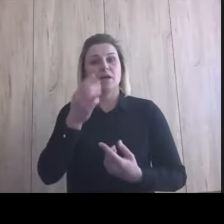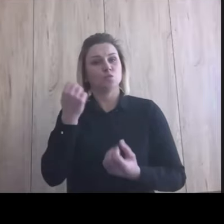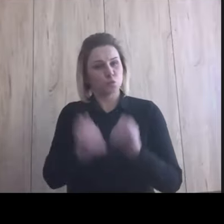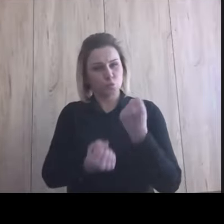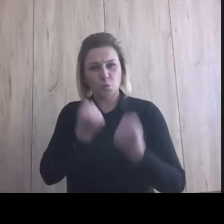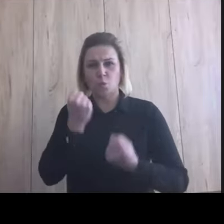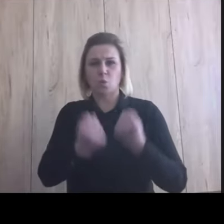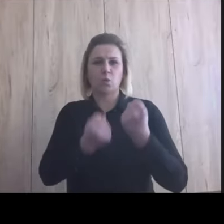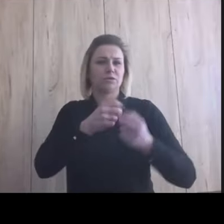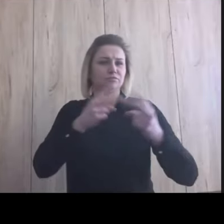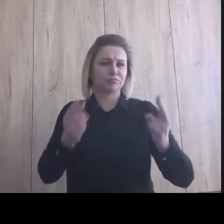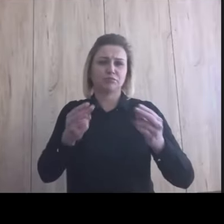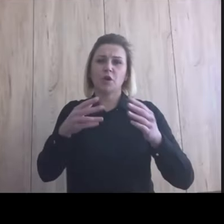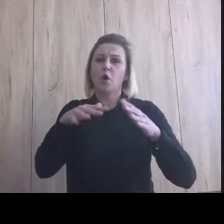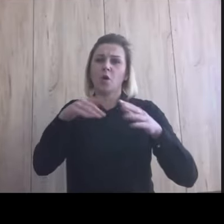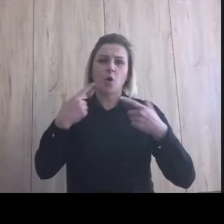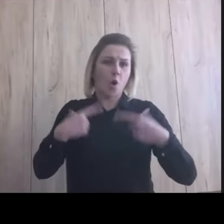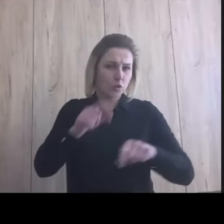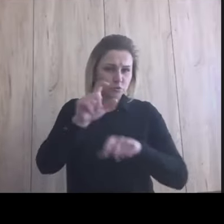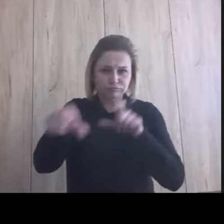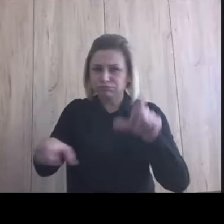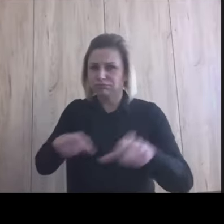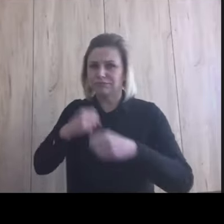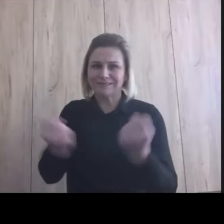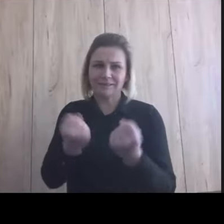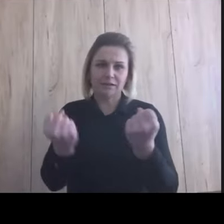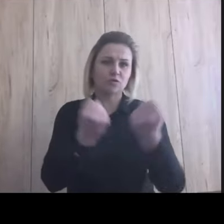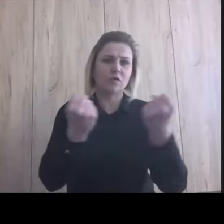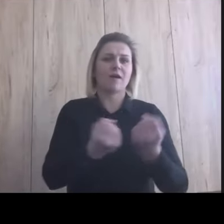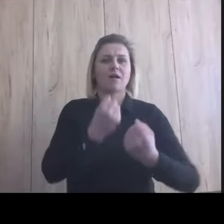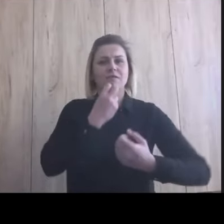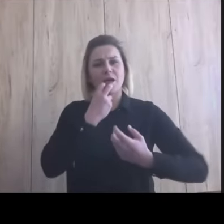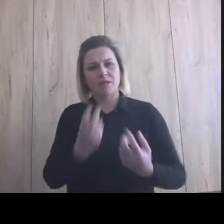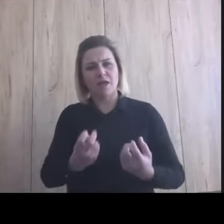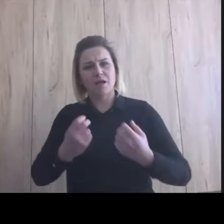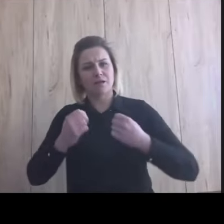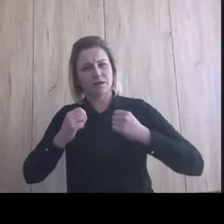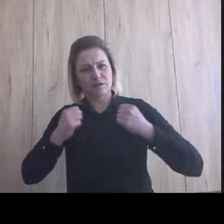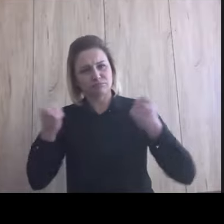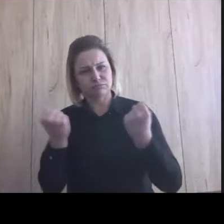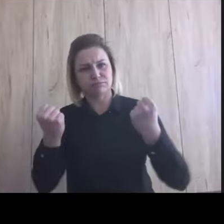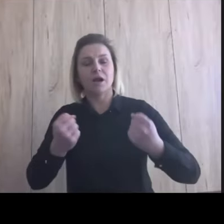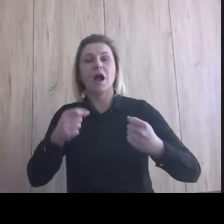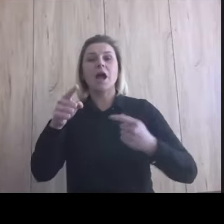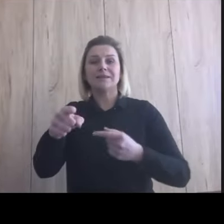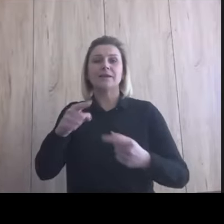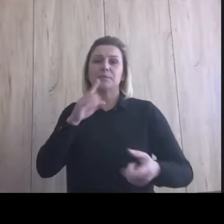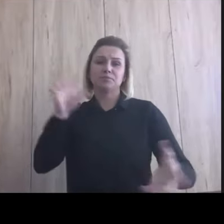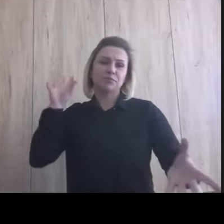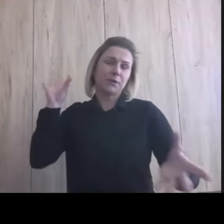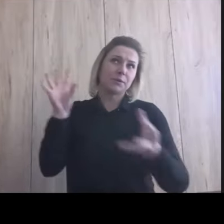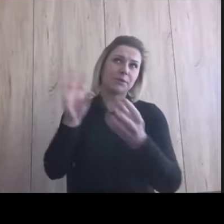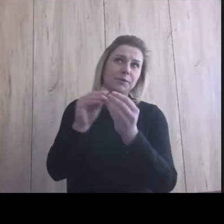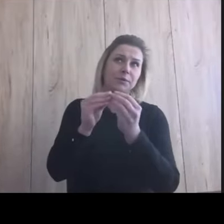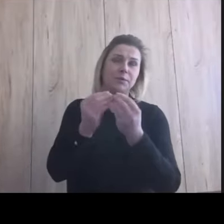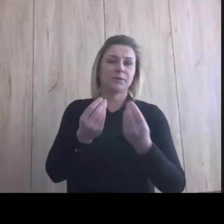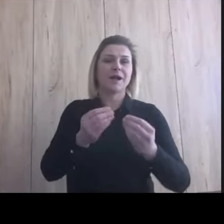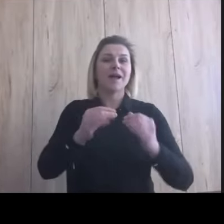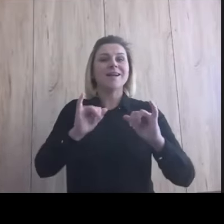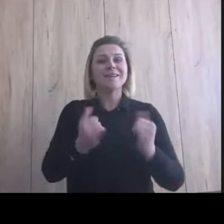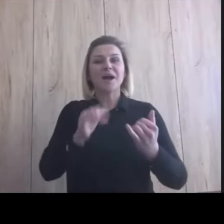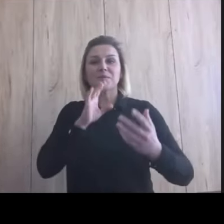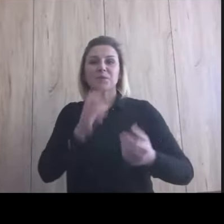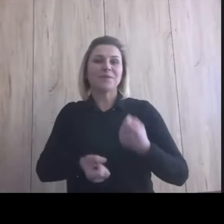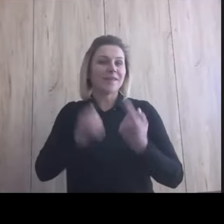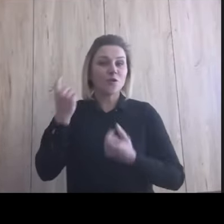cały zespół, no, spodobów czasowych, ogromny wysiłek i energia. Jak tak z perspektywy czasu myślisz o wchodzeniu w innowacje